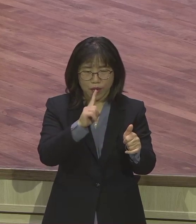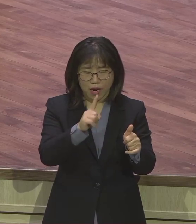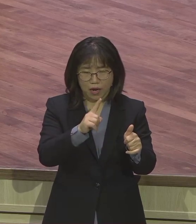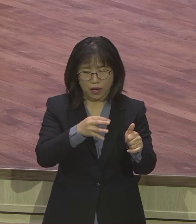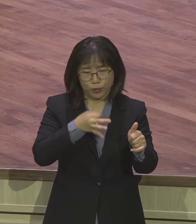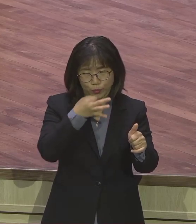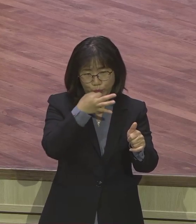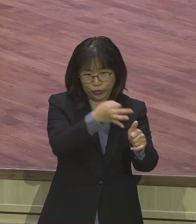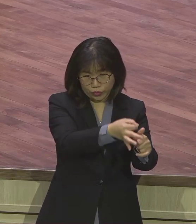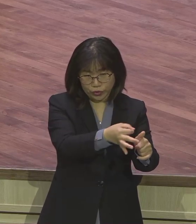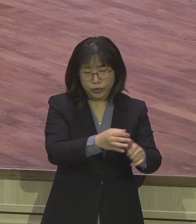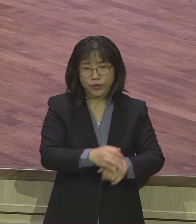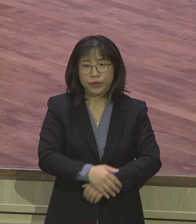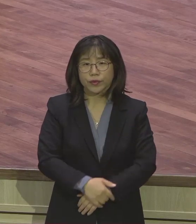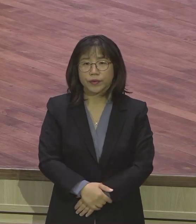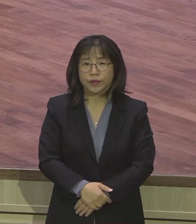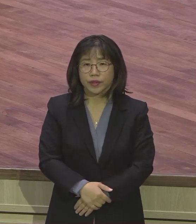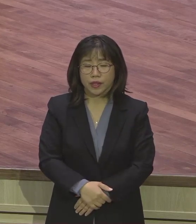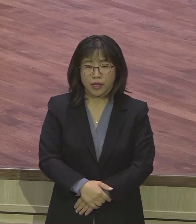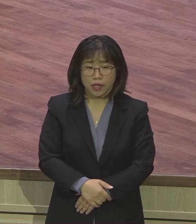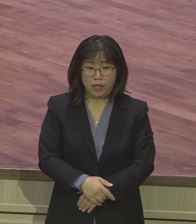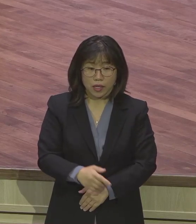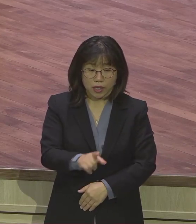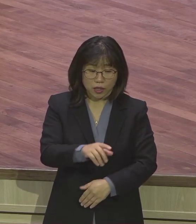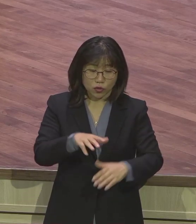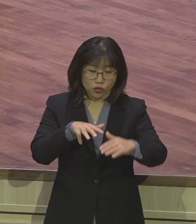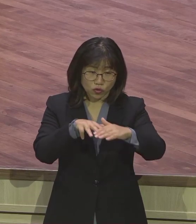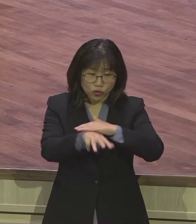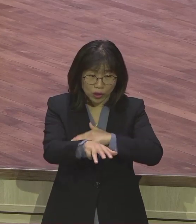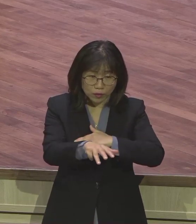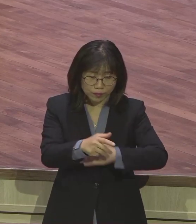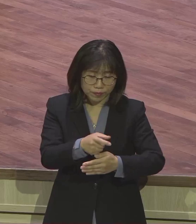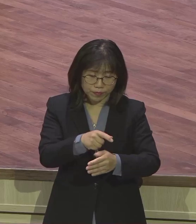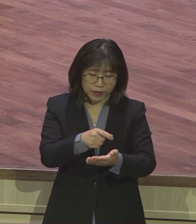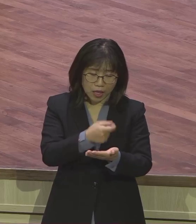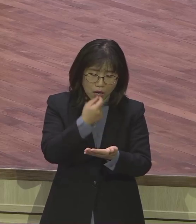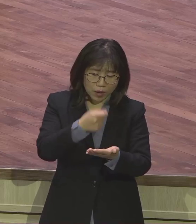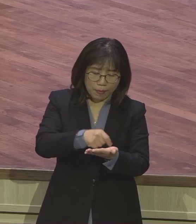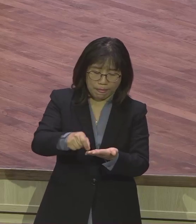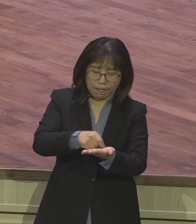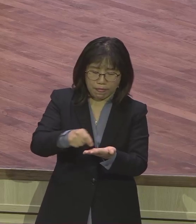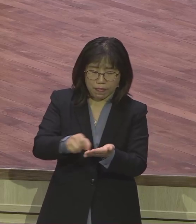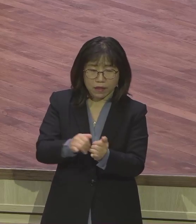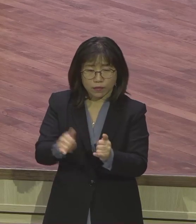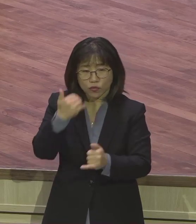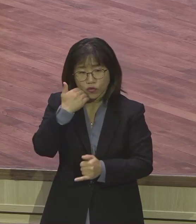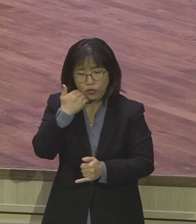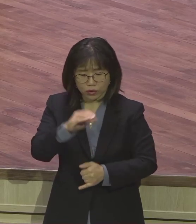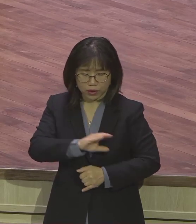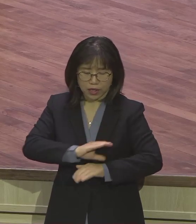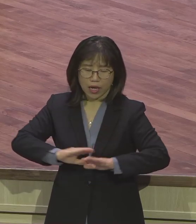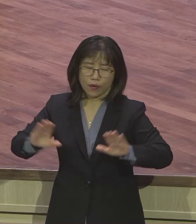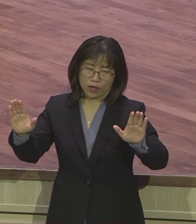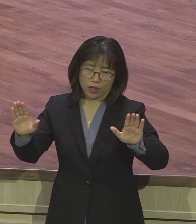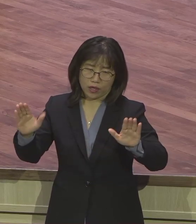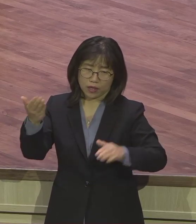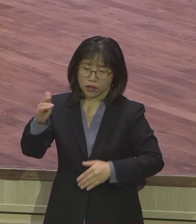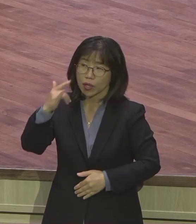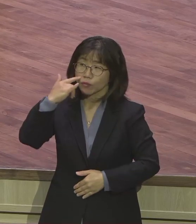오경 출애국이 포함해서 모세고 모세가 썼는데 모세가 굳이 부모의 이름을 왜 말하지 않았을까. 부모의